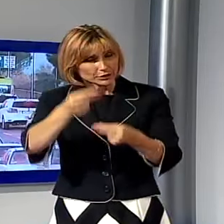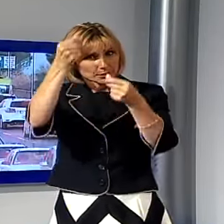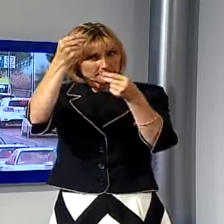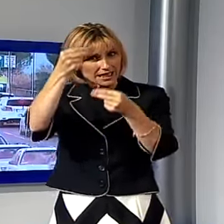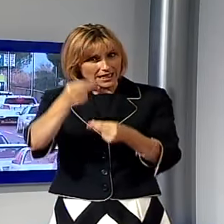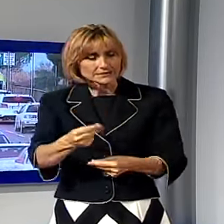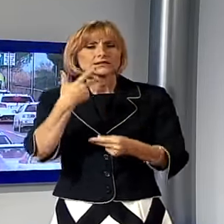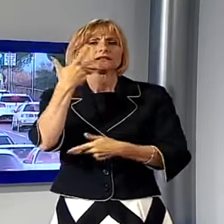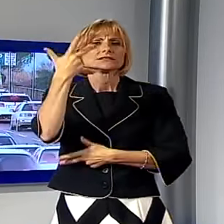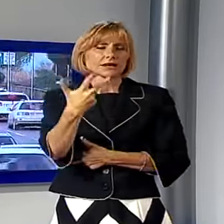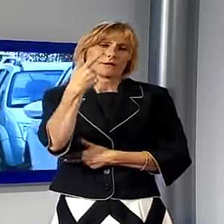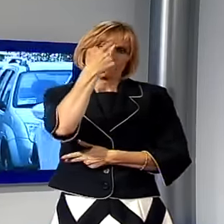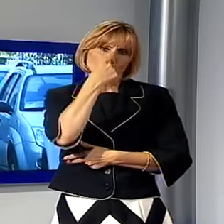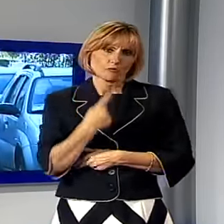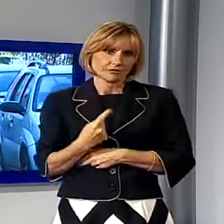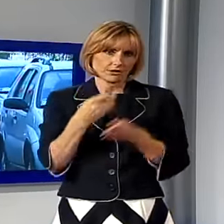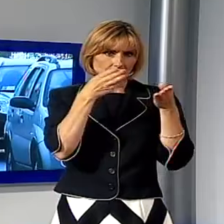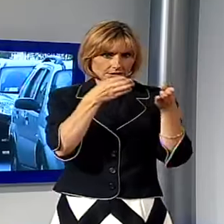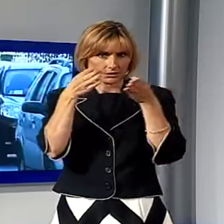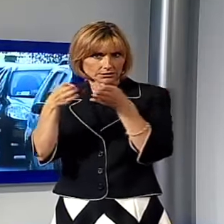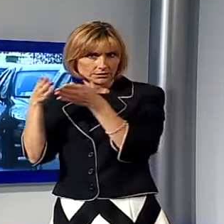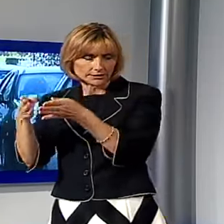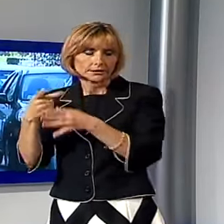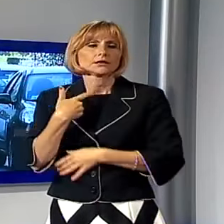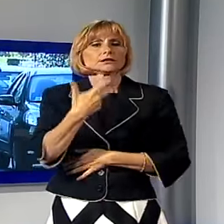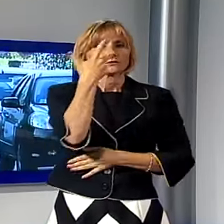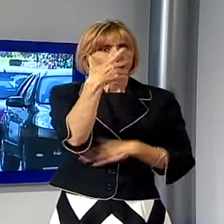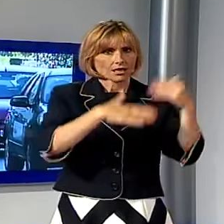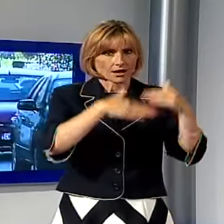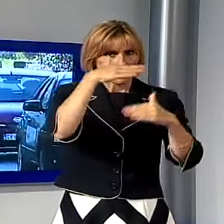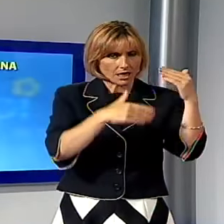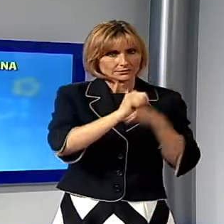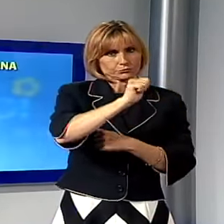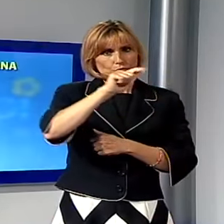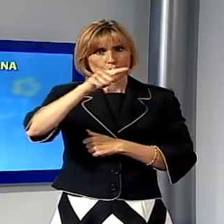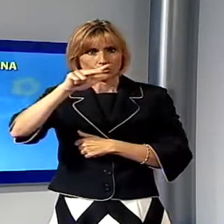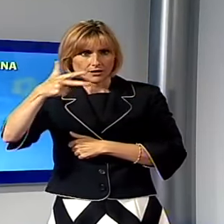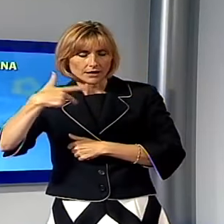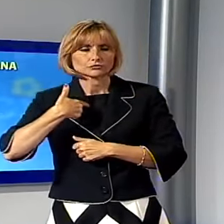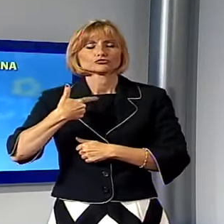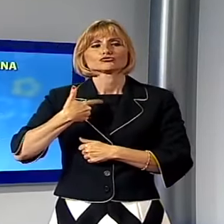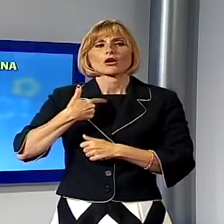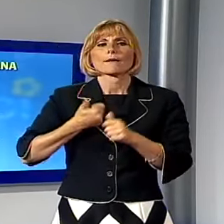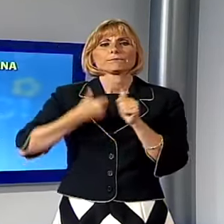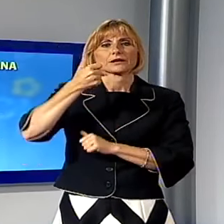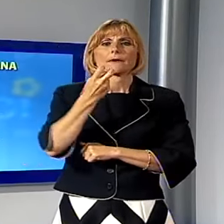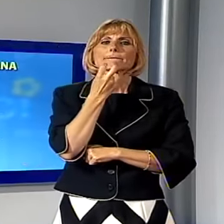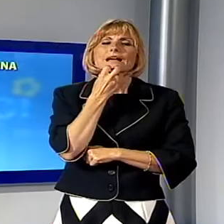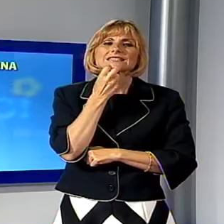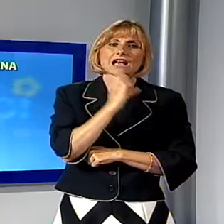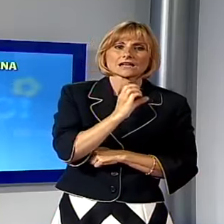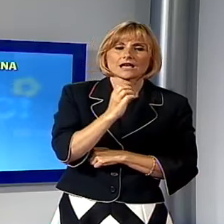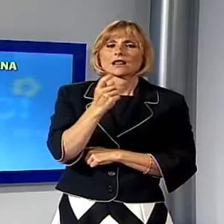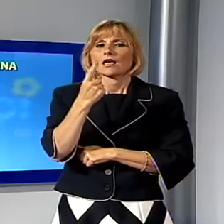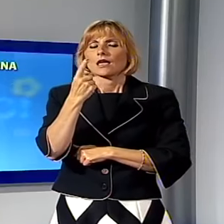tre profili standard di automobilisti per tutte e tre le classi di merito esaminate i premi più alti si concentrano a Massa Carrara, Prato e